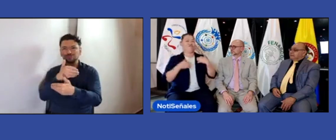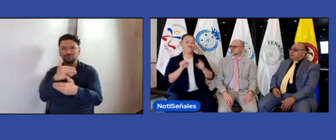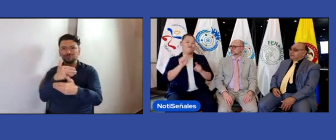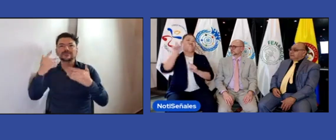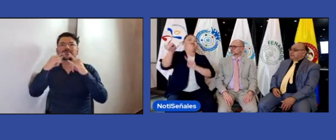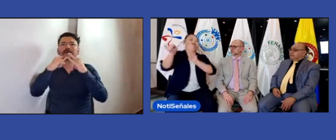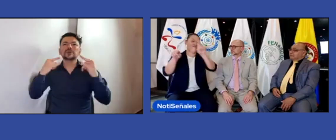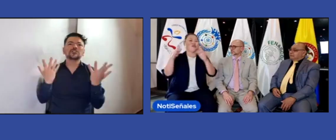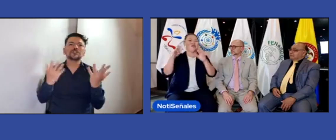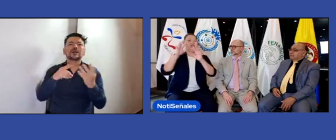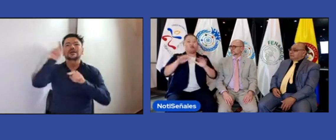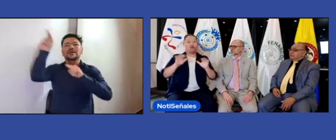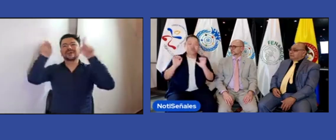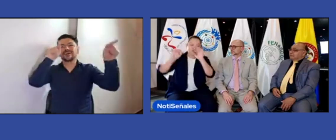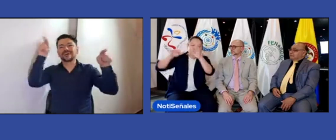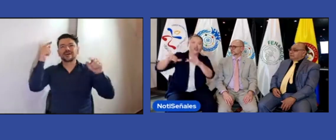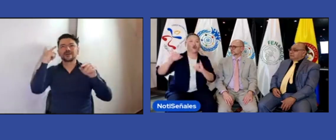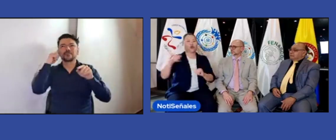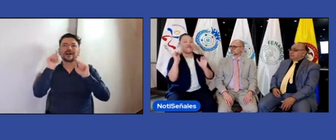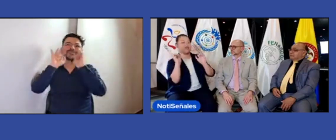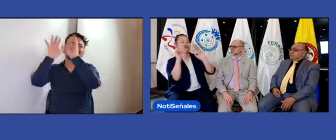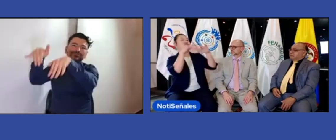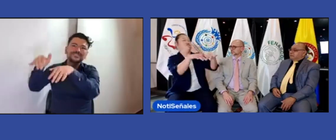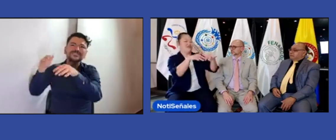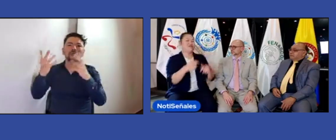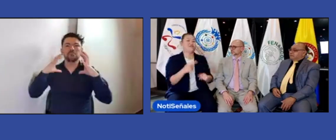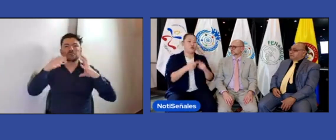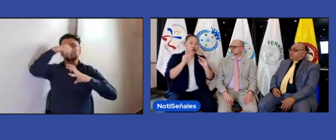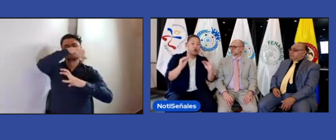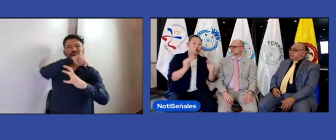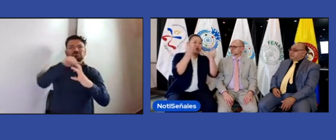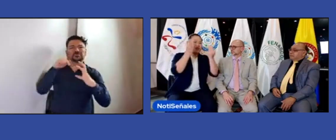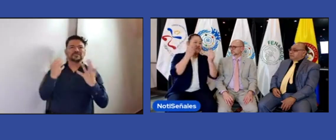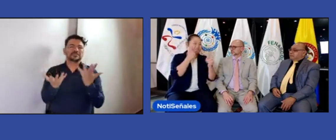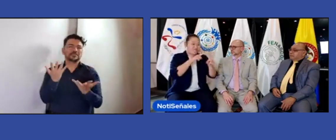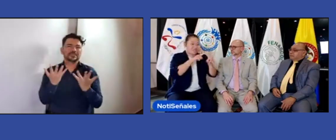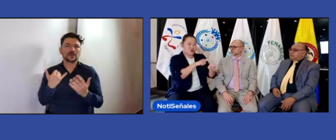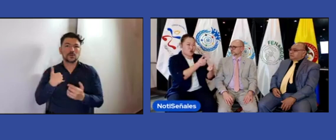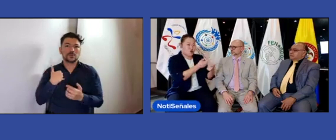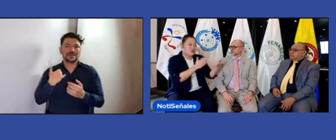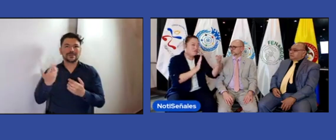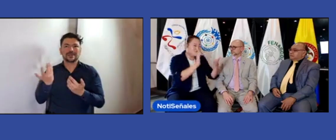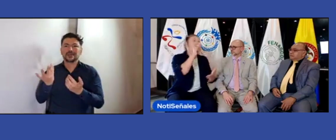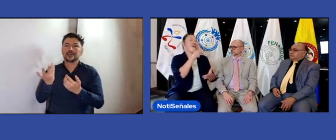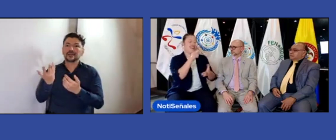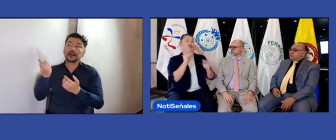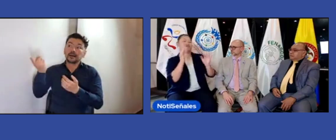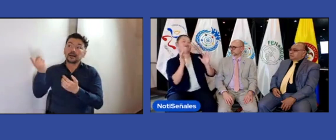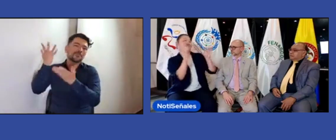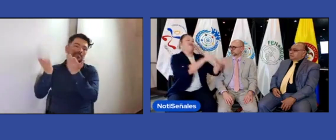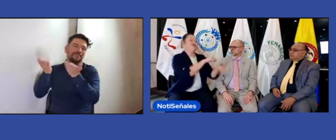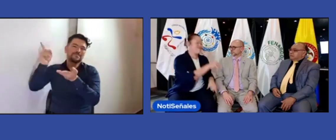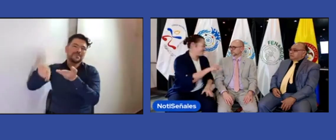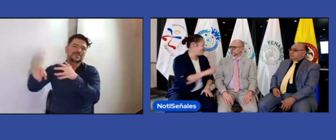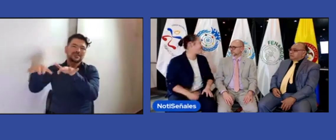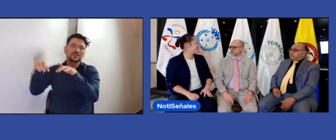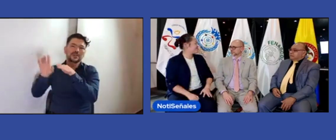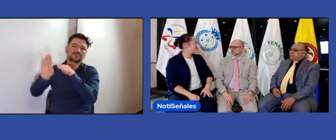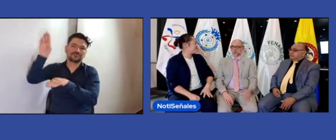jóvenes y pues que de esta manera se fortalezca el movimiento, ¿no? Y que en julio puedan acompañarnos allá en Corea